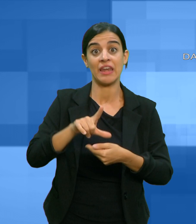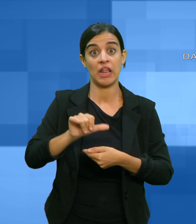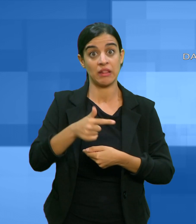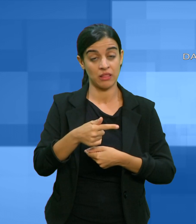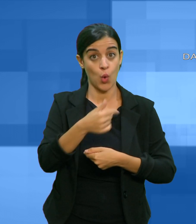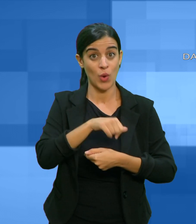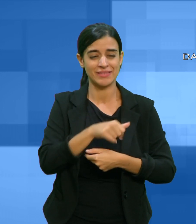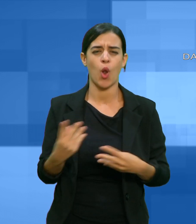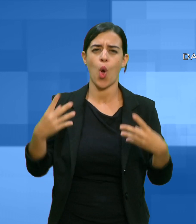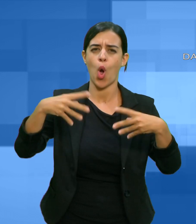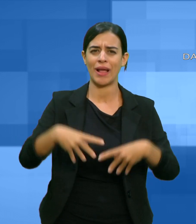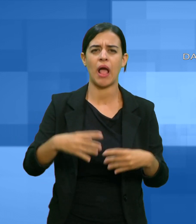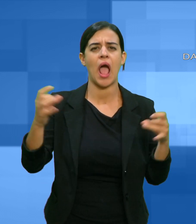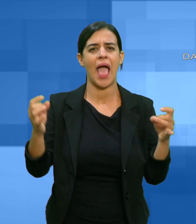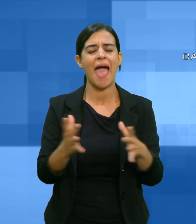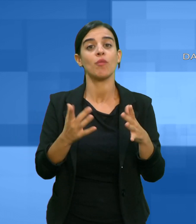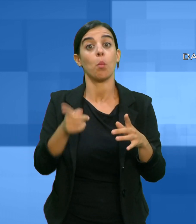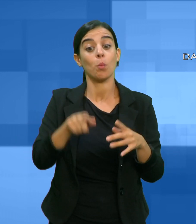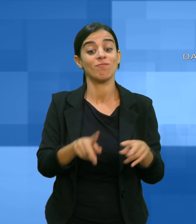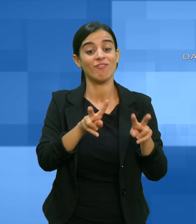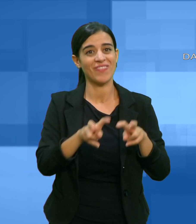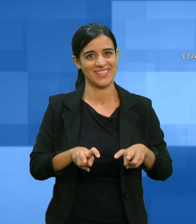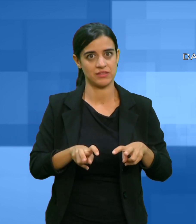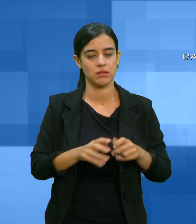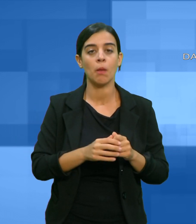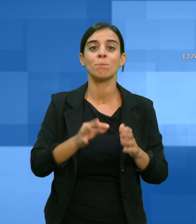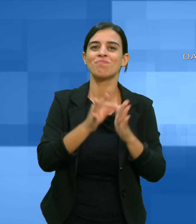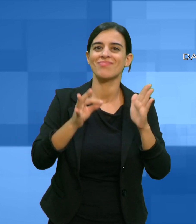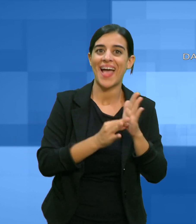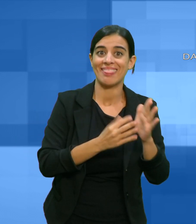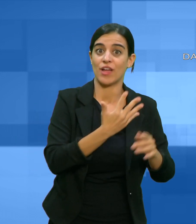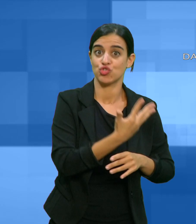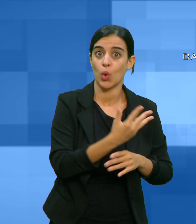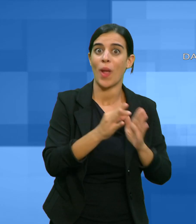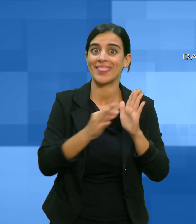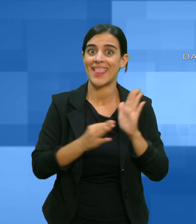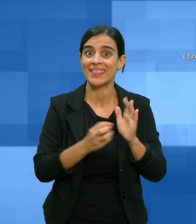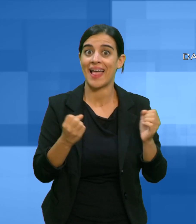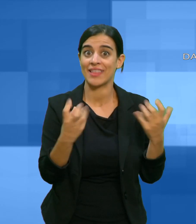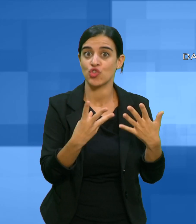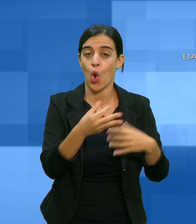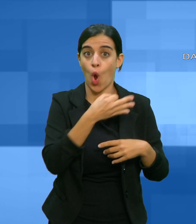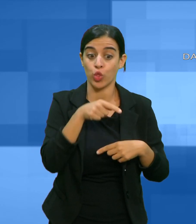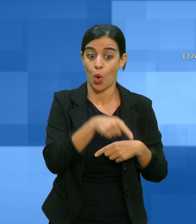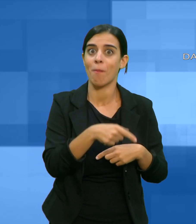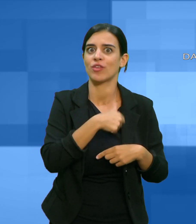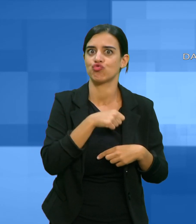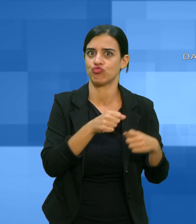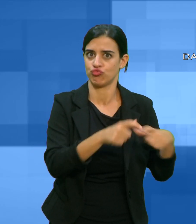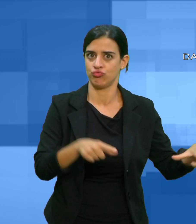organizzato eventi e visite, il 5 e 19 ottobre in città e